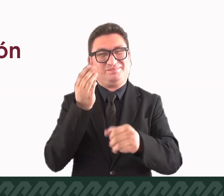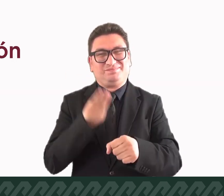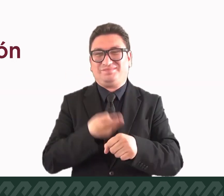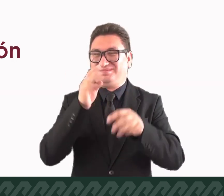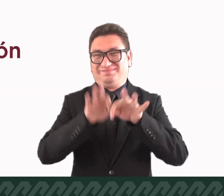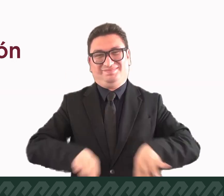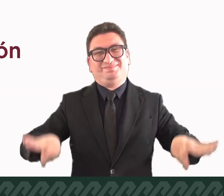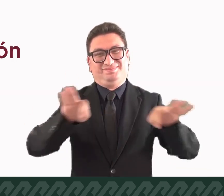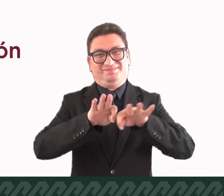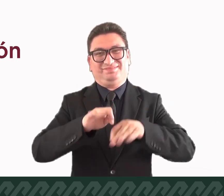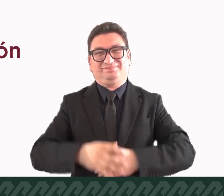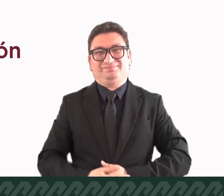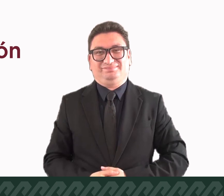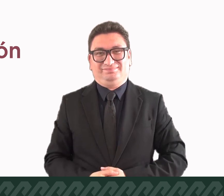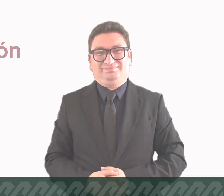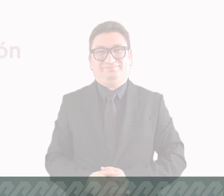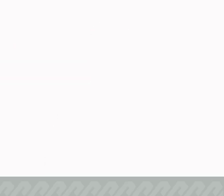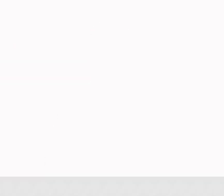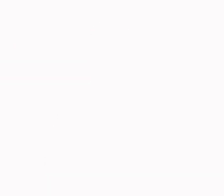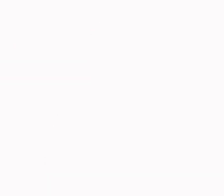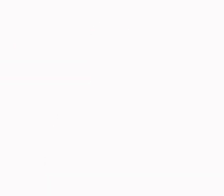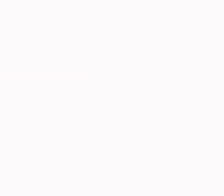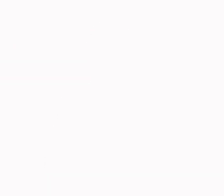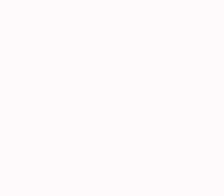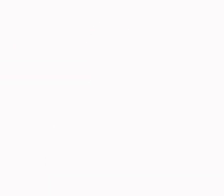participación es muy importante.